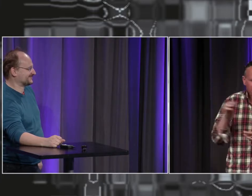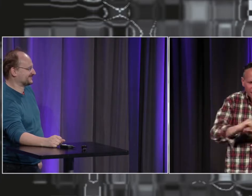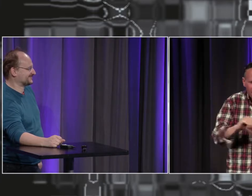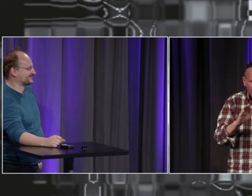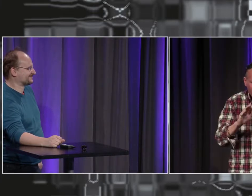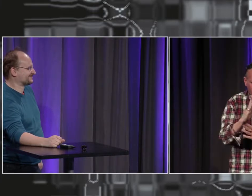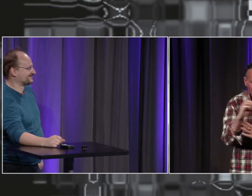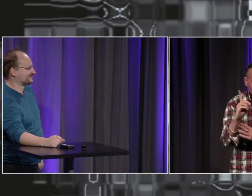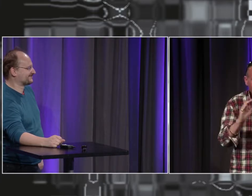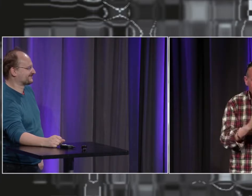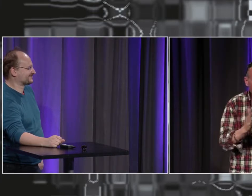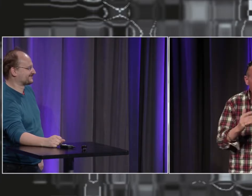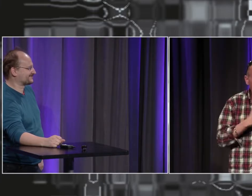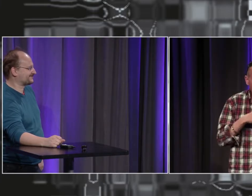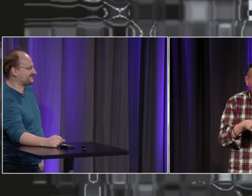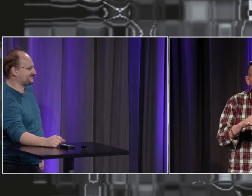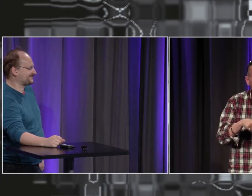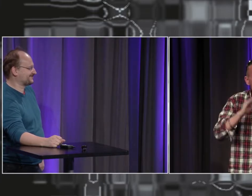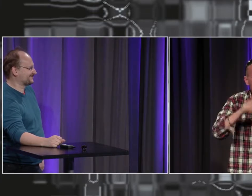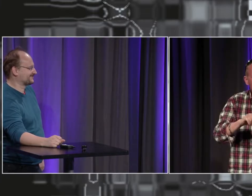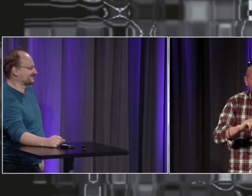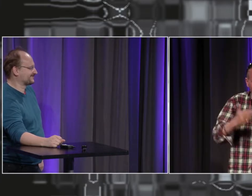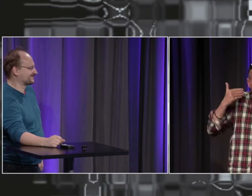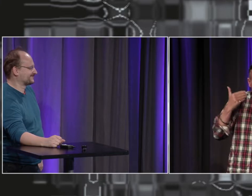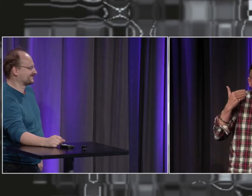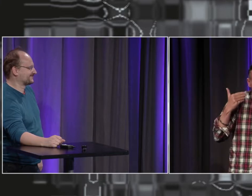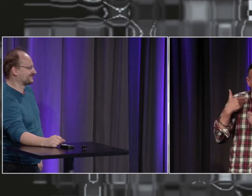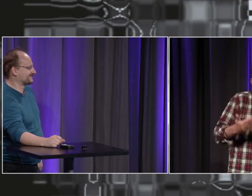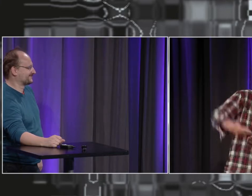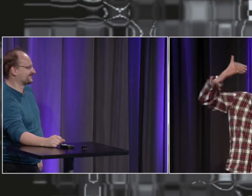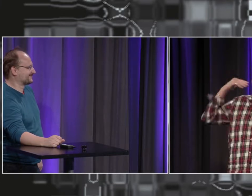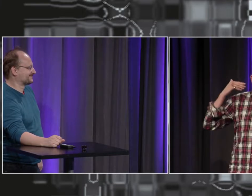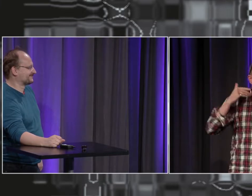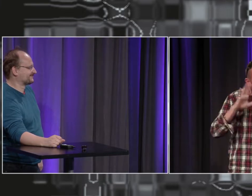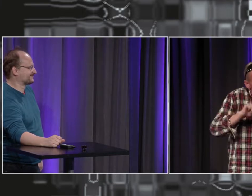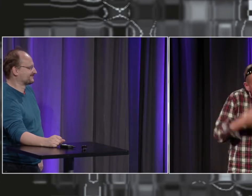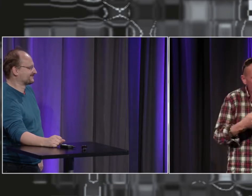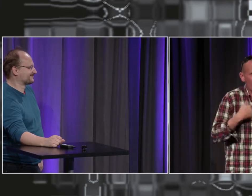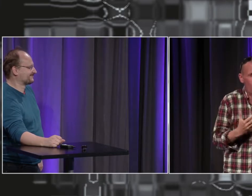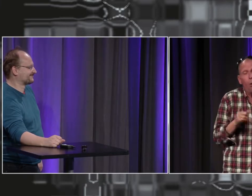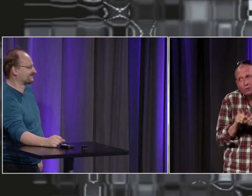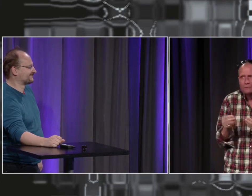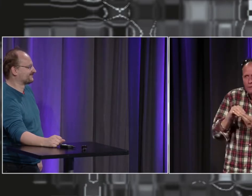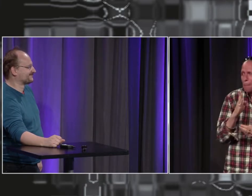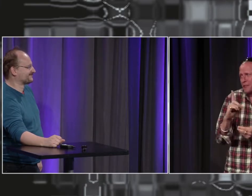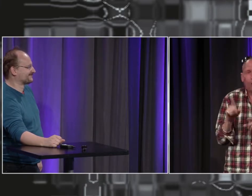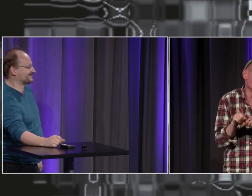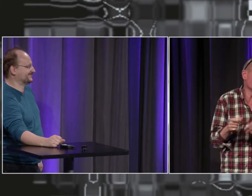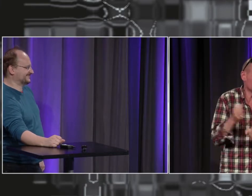il faudrait faire un film parce qu'en fait il y a des BD par exemple sur le Moyen-Âge sur comment vivait les sourds et puis même avant aussi ce qu faudrait c'est avoir des films